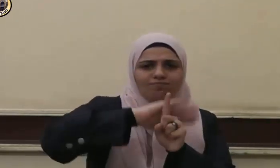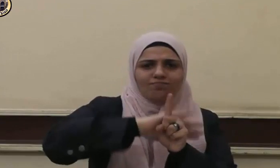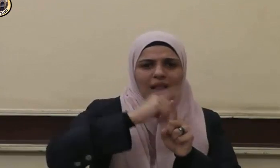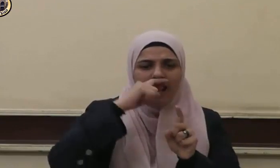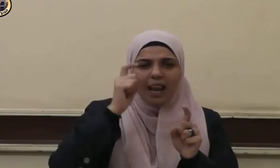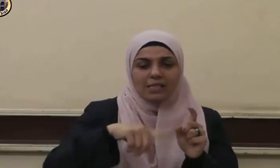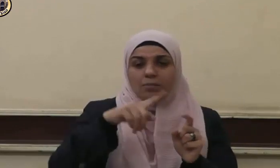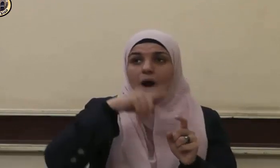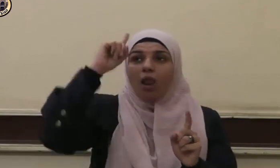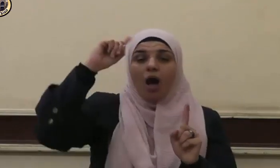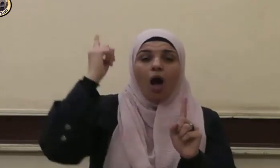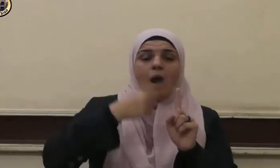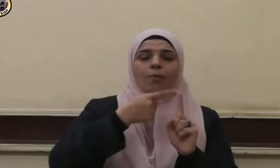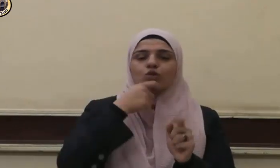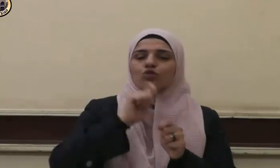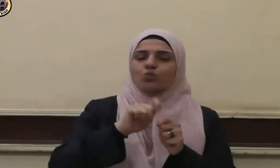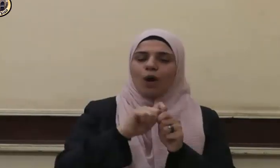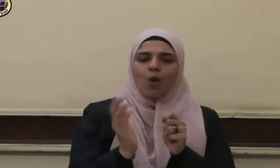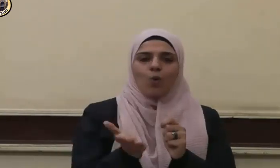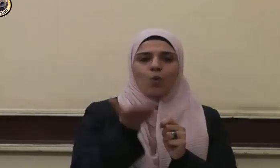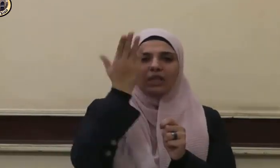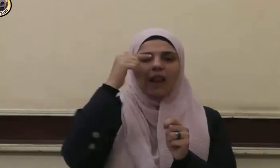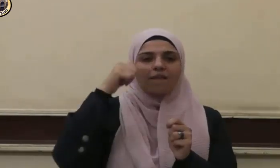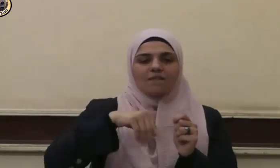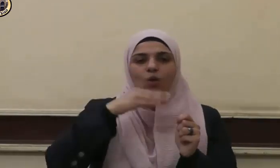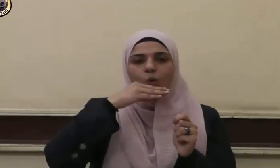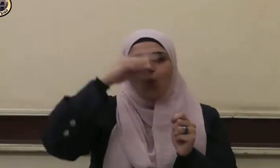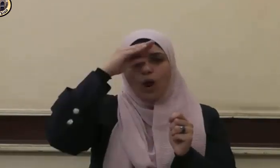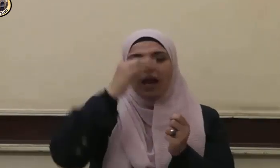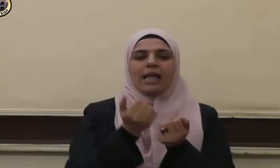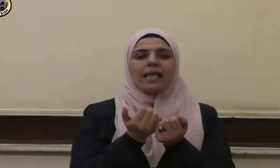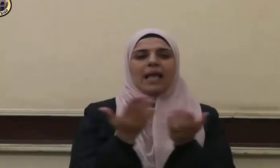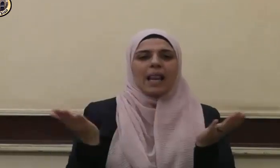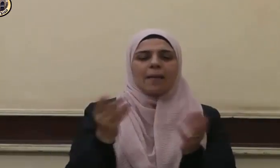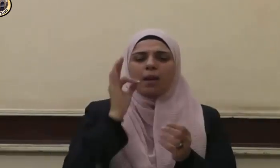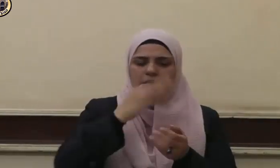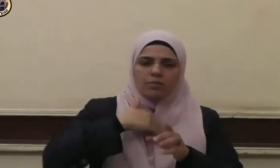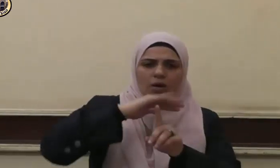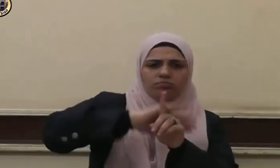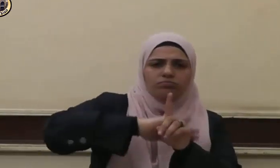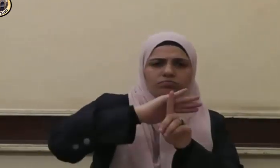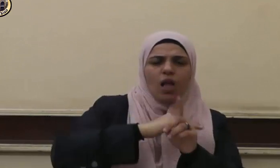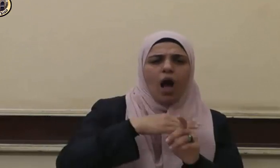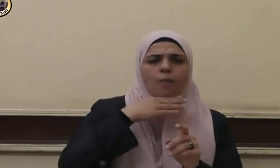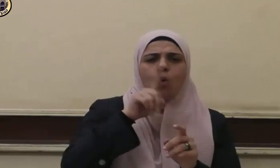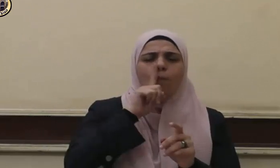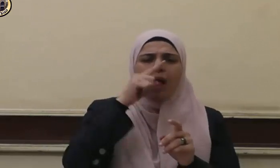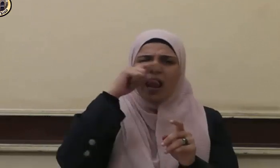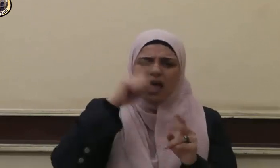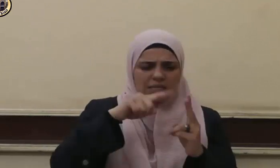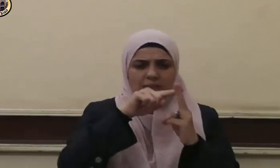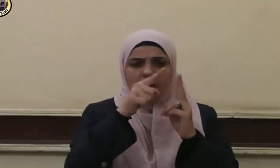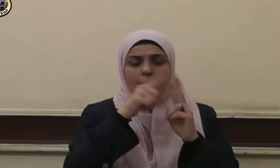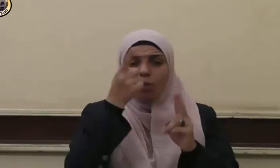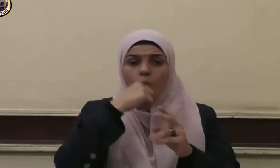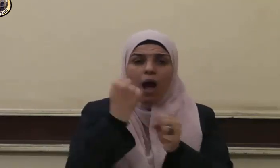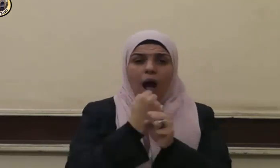فقد أمرنا الله تعالى في كتابه الكريم ببر الوالدين والإحسان